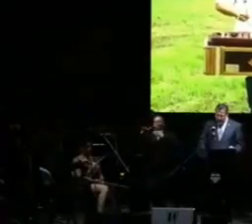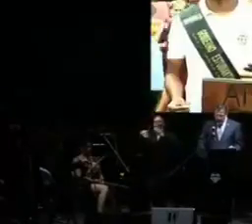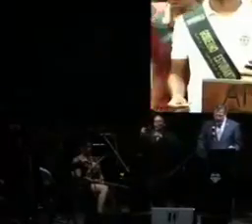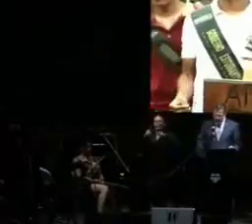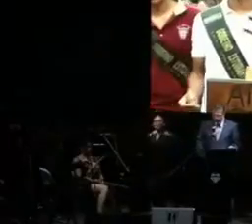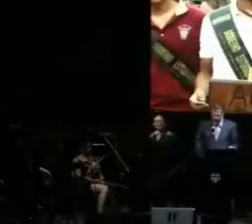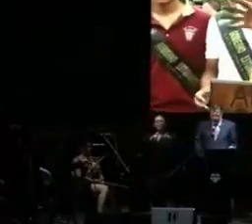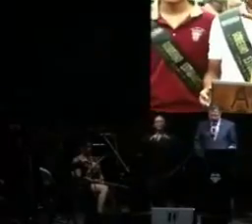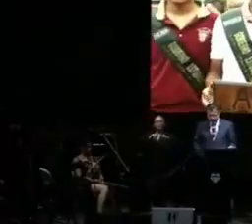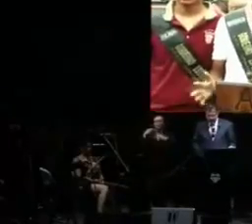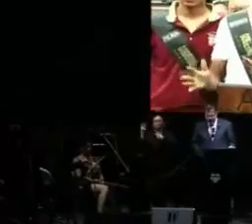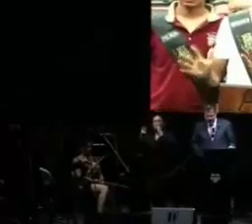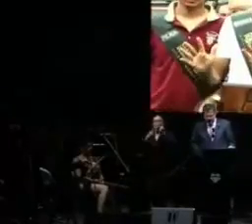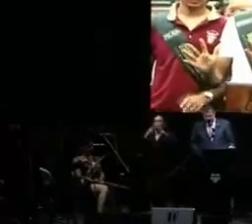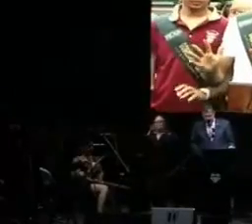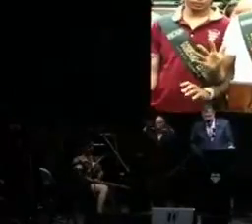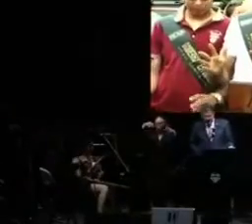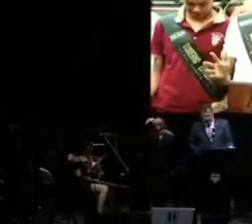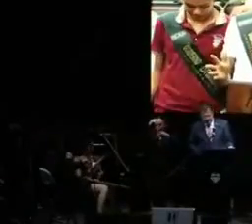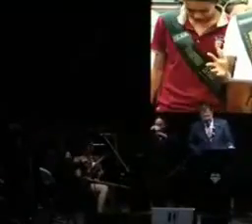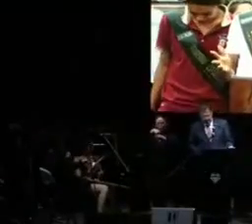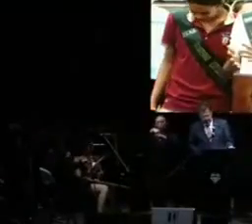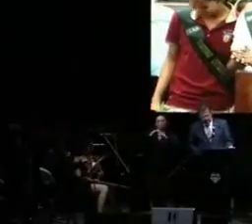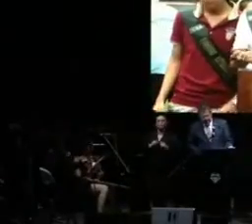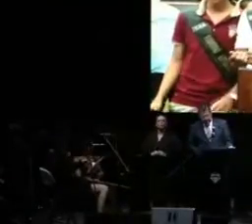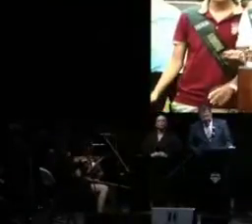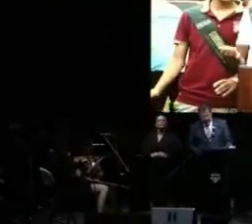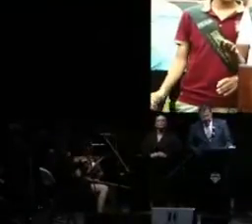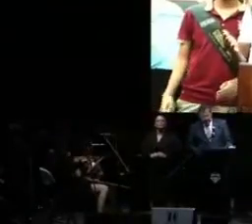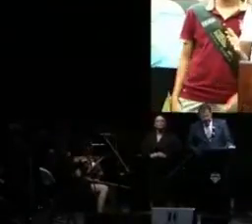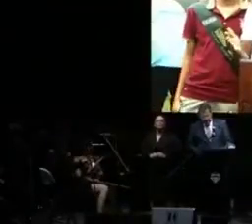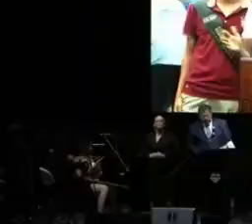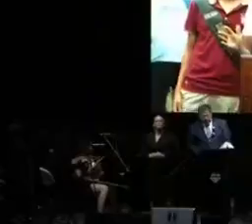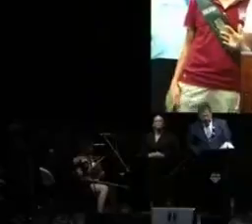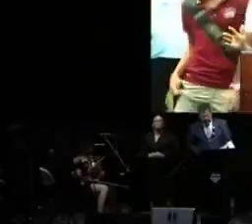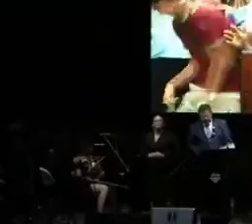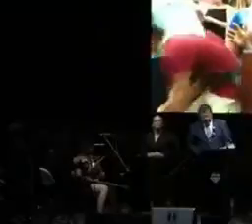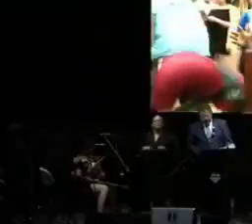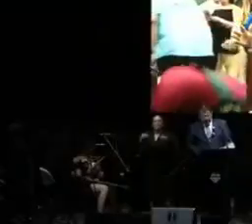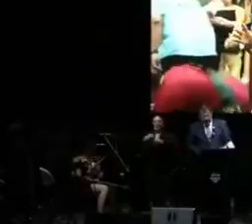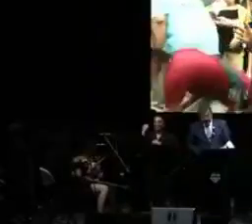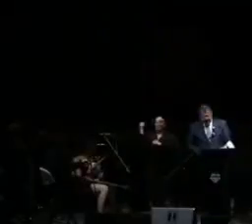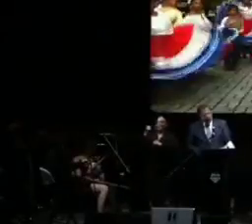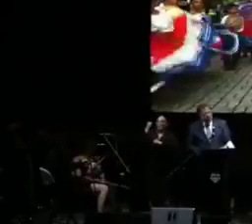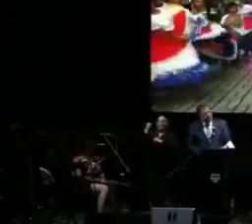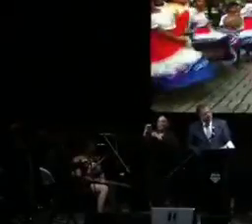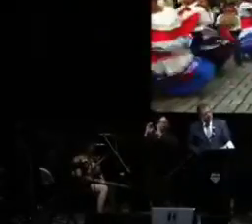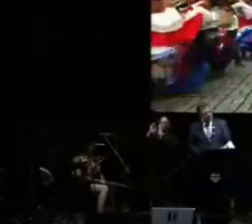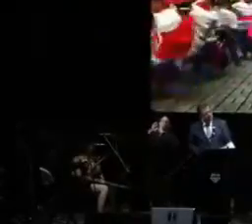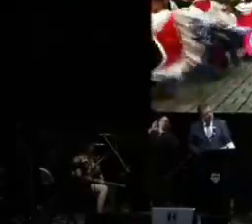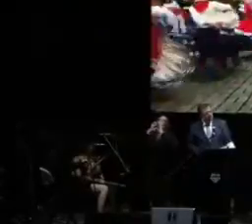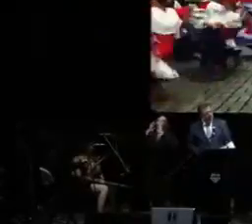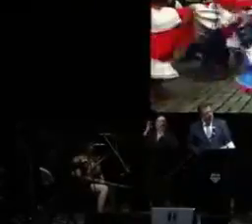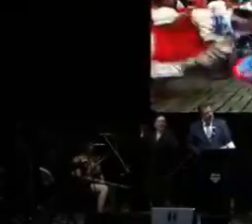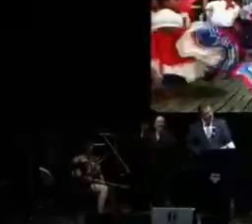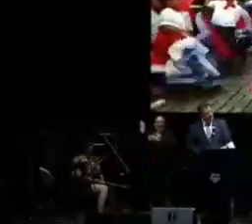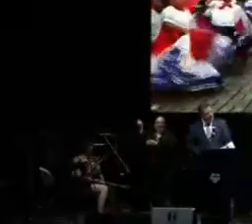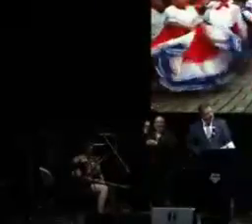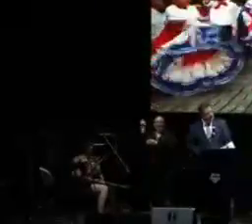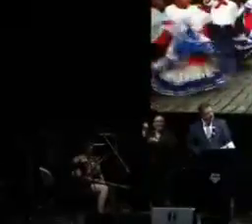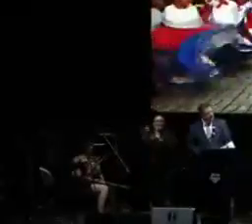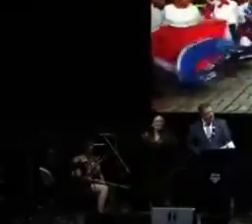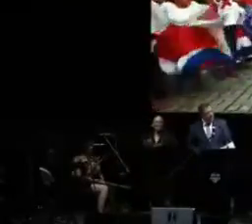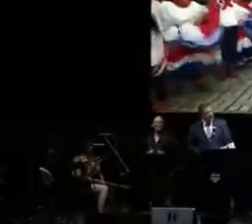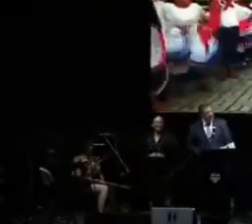cada una de las voces, donde es más fuerte un huipipía de sabanero que el